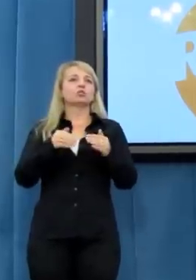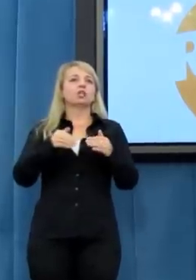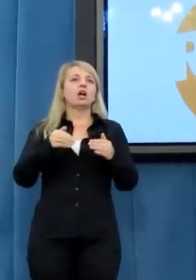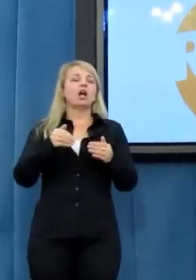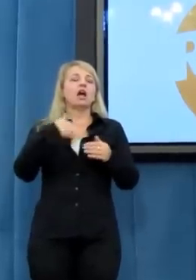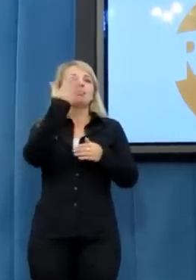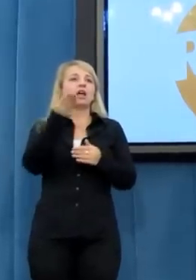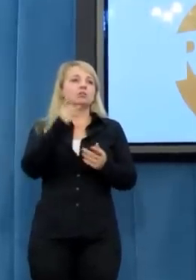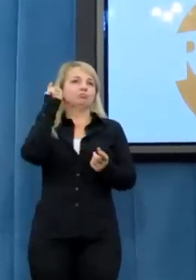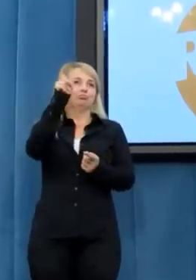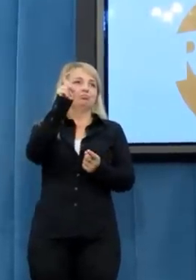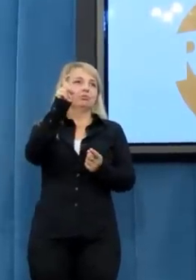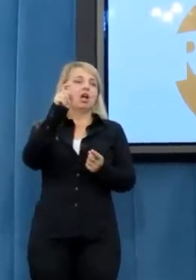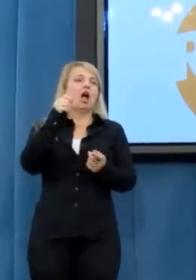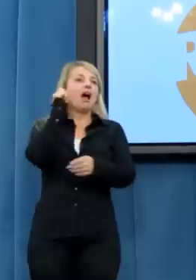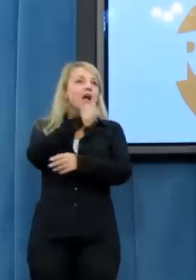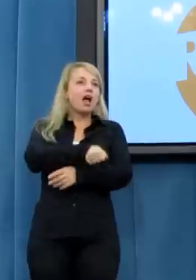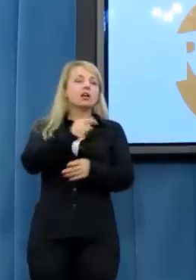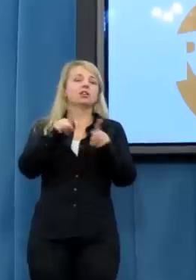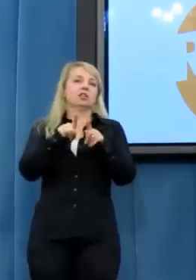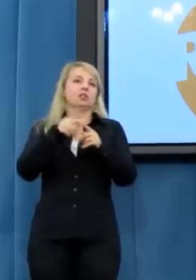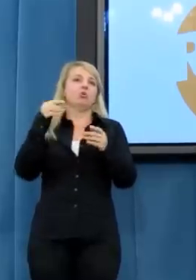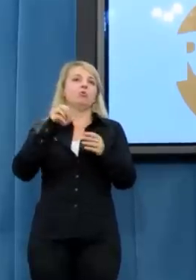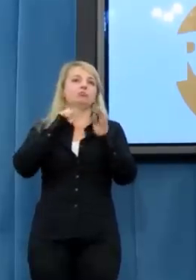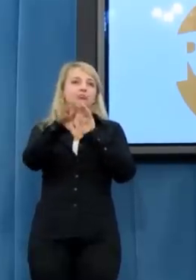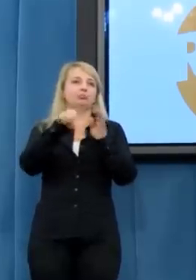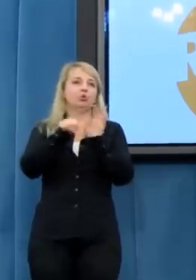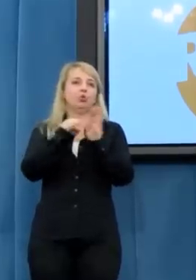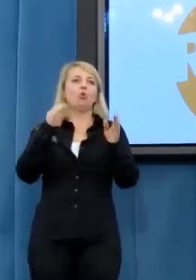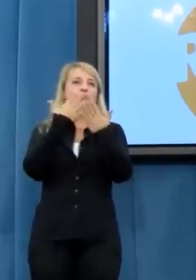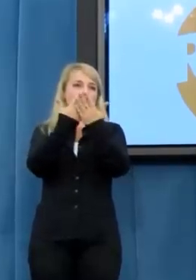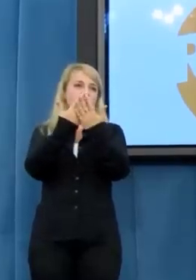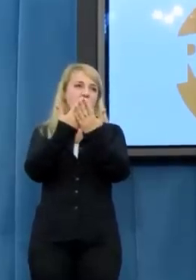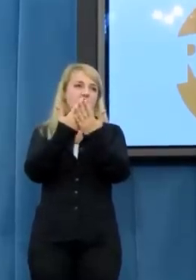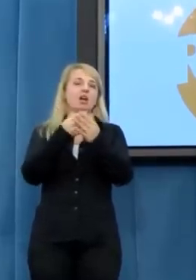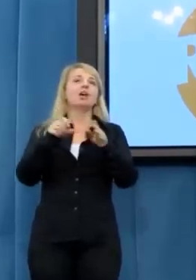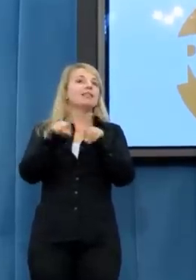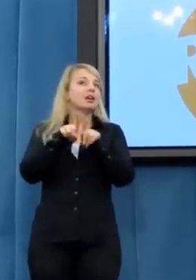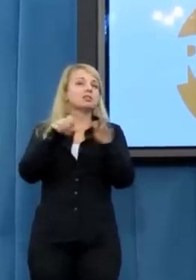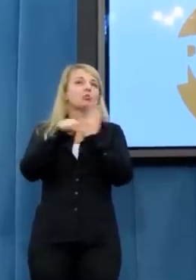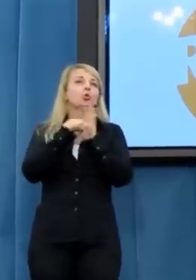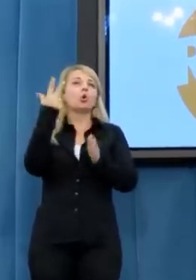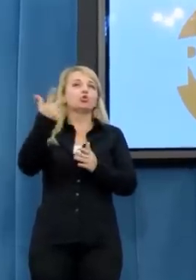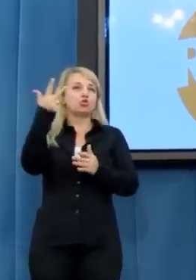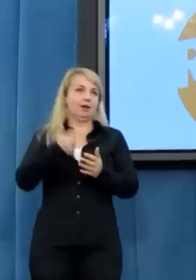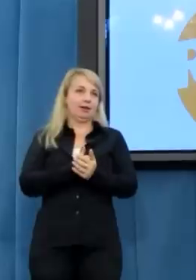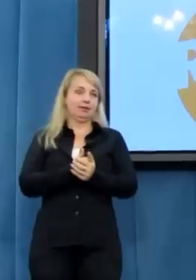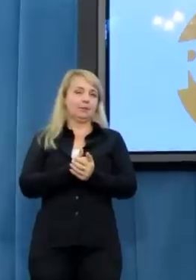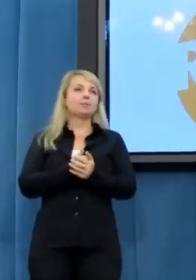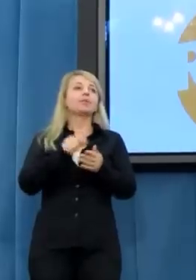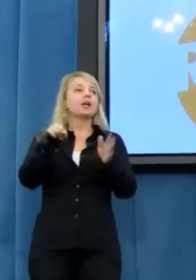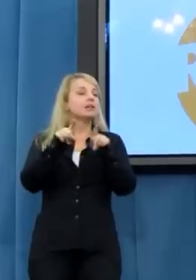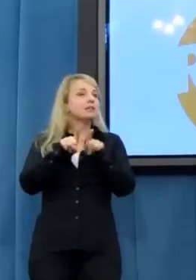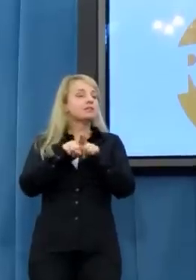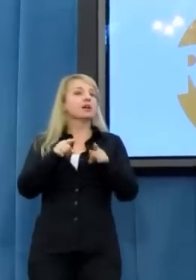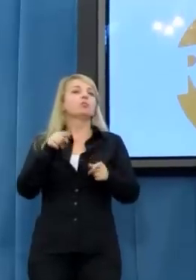tylko postawić zarzuty karne, ale można ich wsadzić do więzienia nawet do trzech lat. I